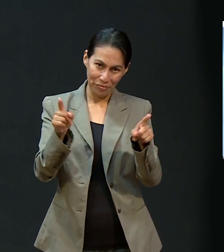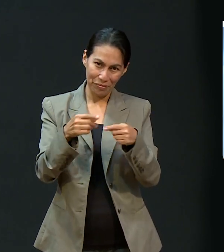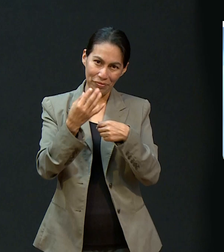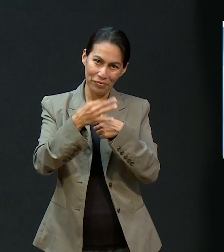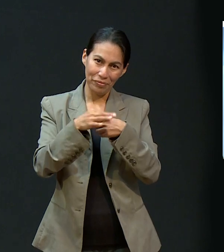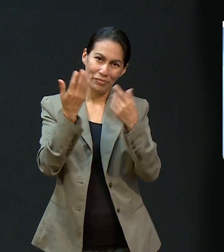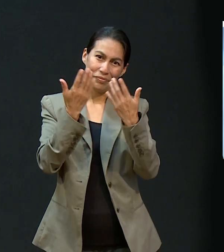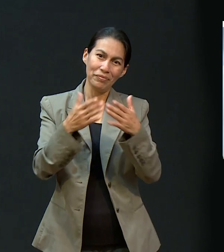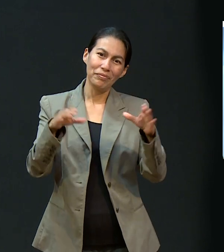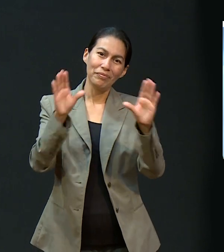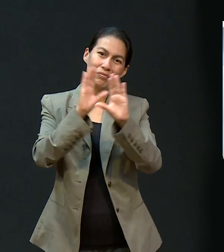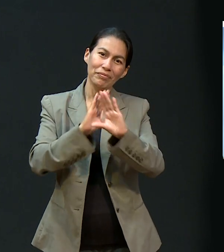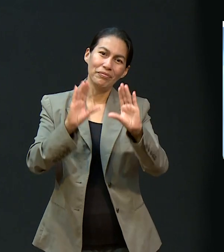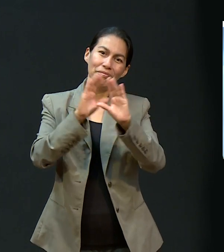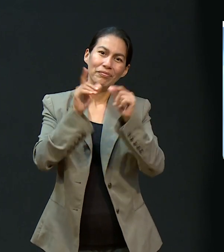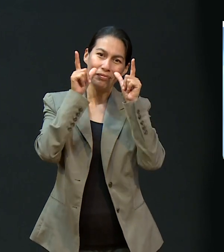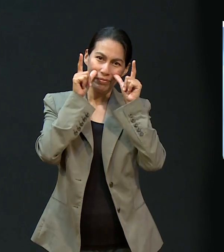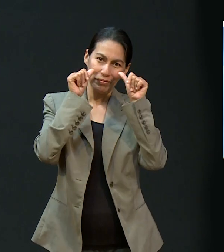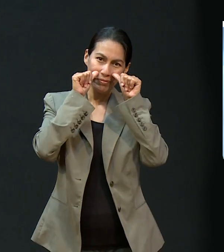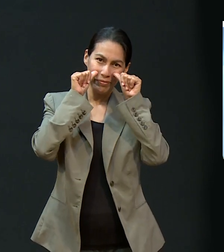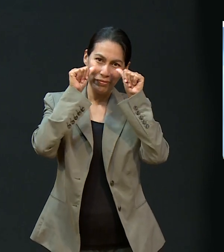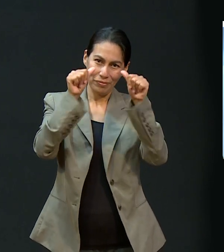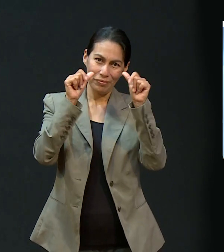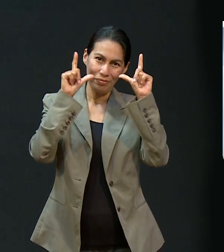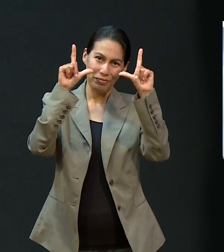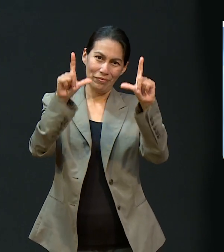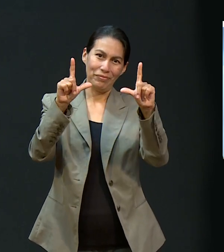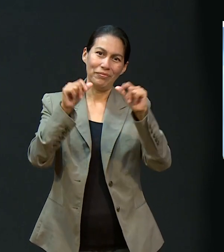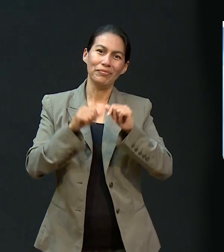Escuchemos, mientras tanto, esta alabanza a Dios.